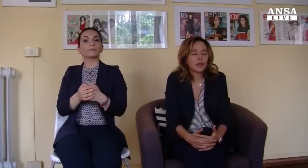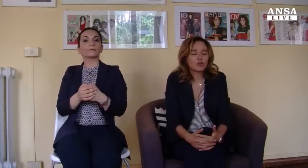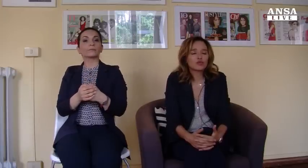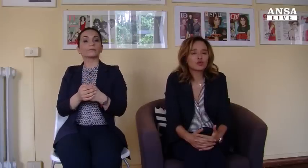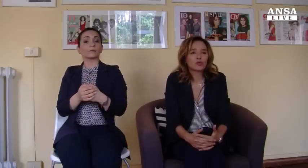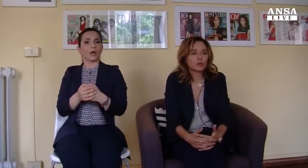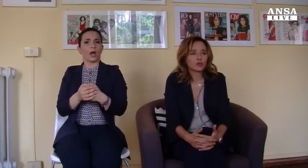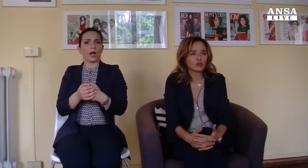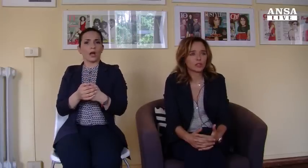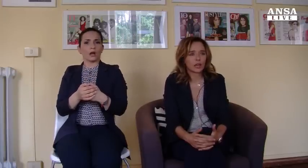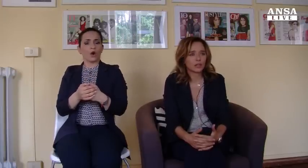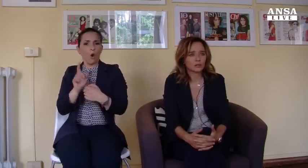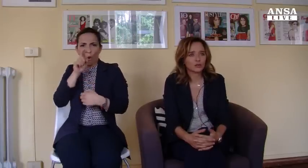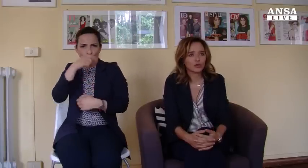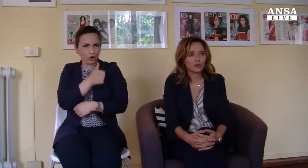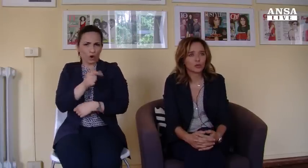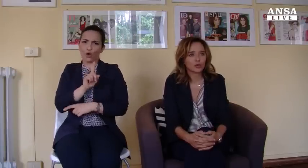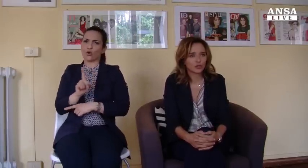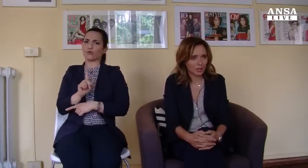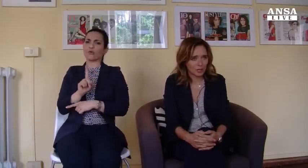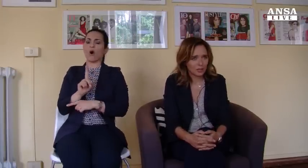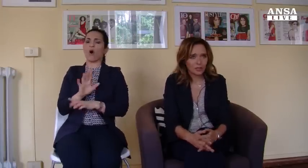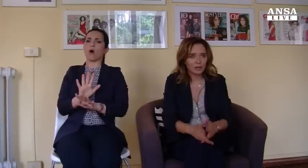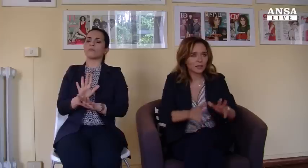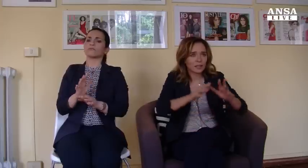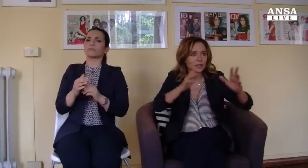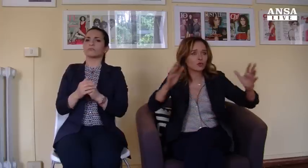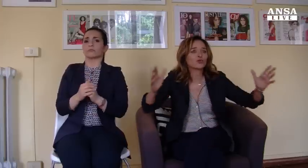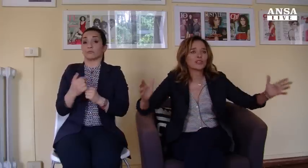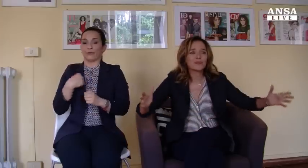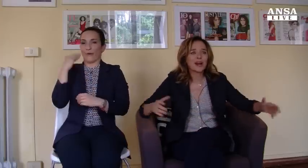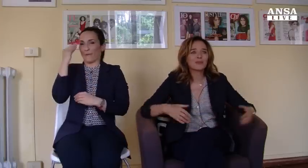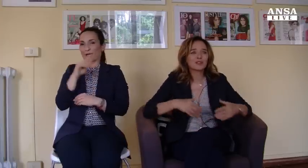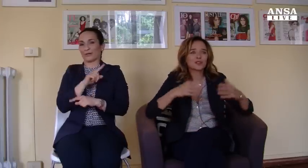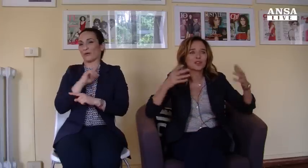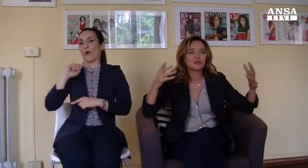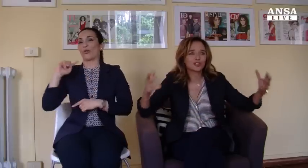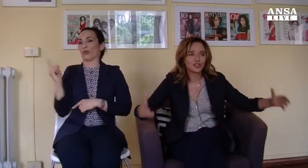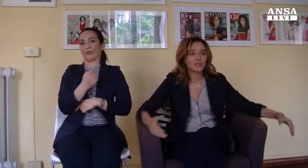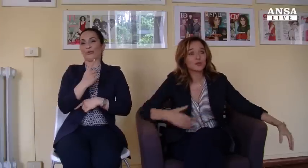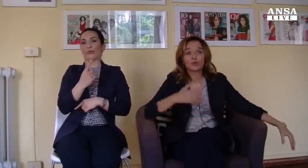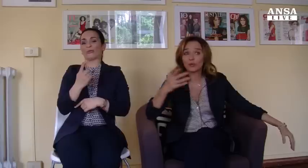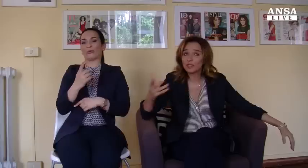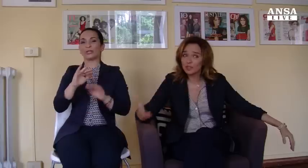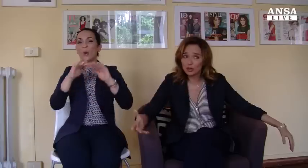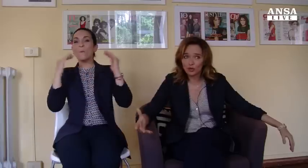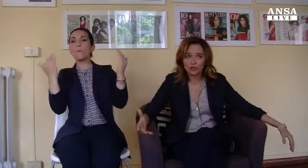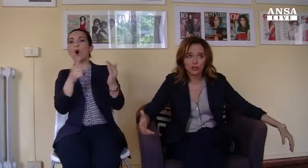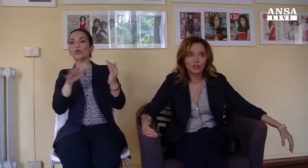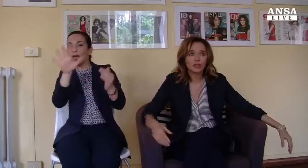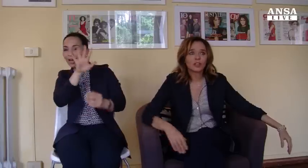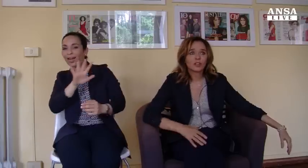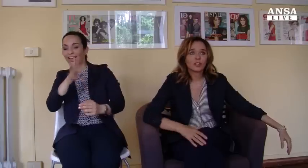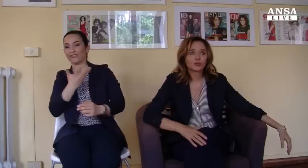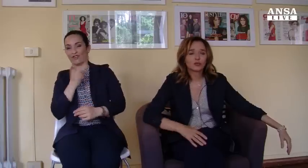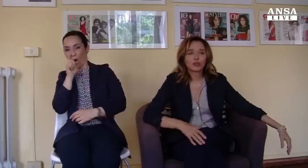E non solo per curiosità, che credo tutti abbiamo verso dei mondi che ci sembrano un po' misteriosi,